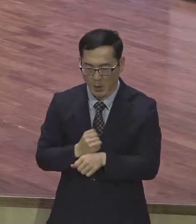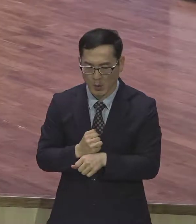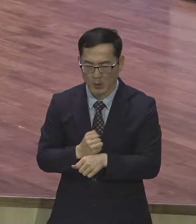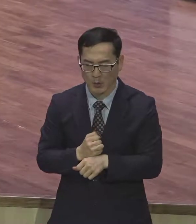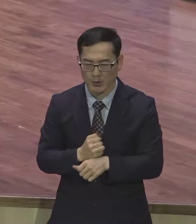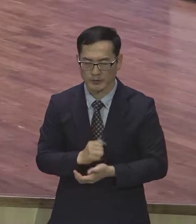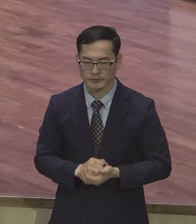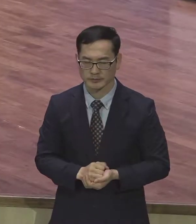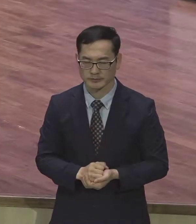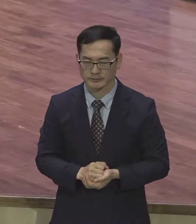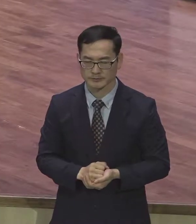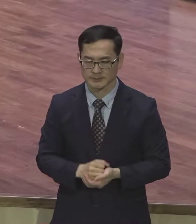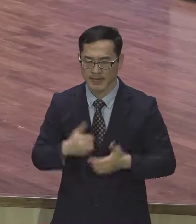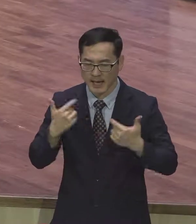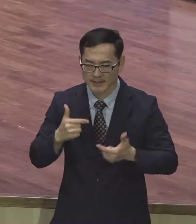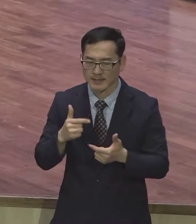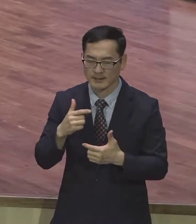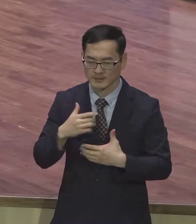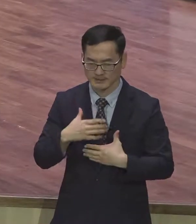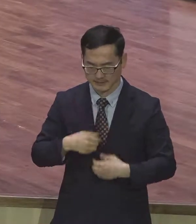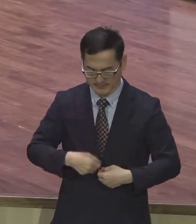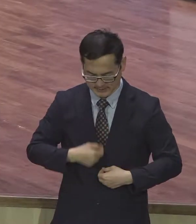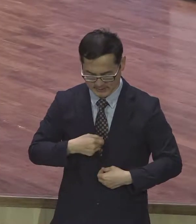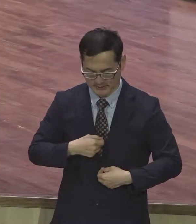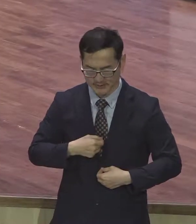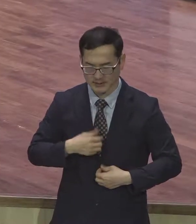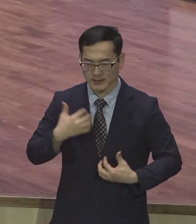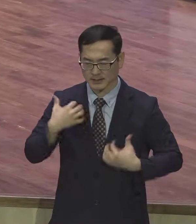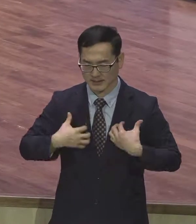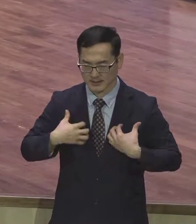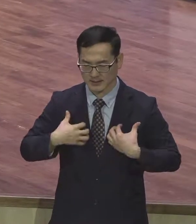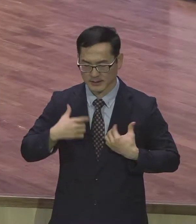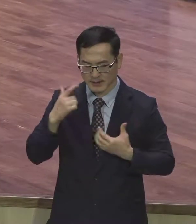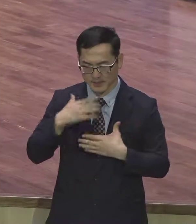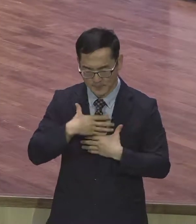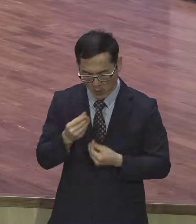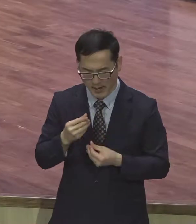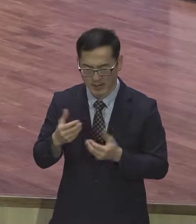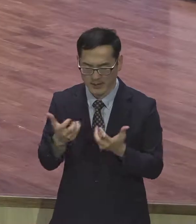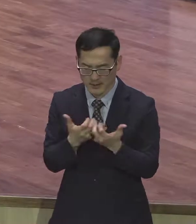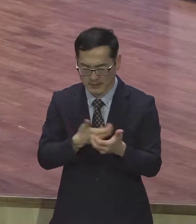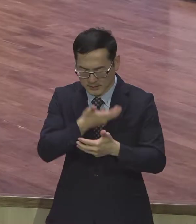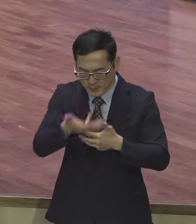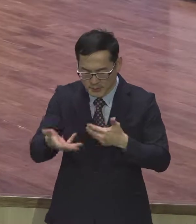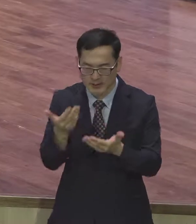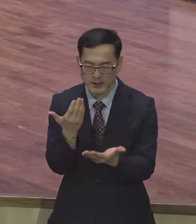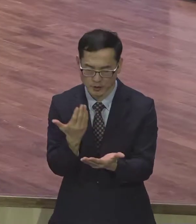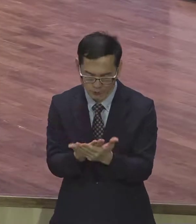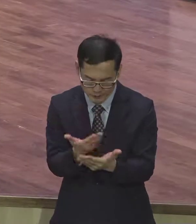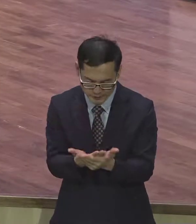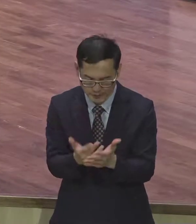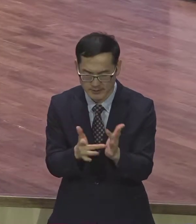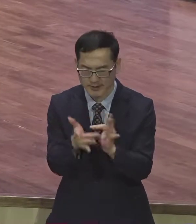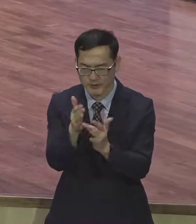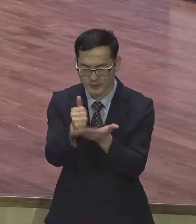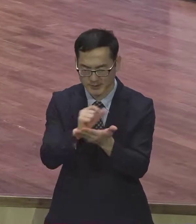언제나 어이와 평강과 희락이 넘치는 삶이 시작되게 하여 조사사 예수의 성 받들어 기도합니다